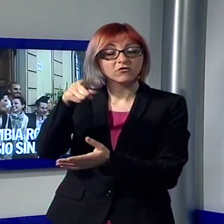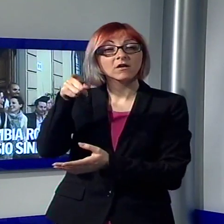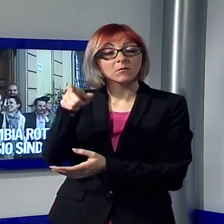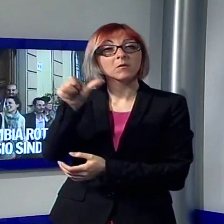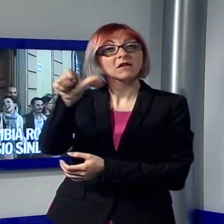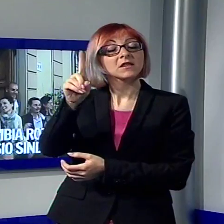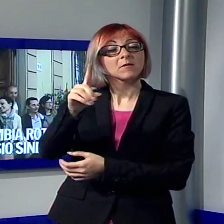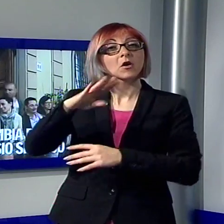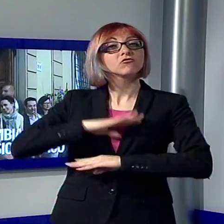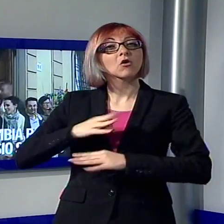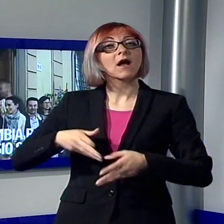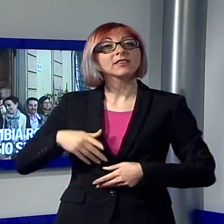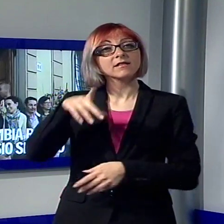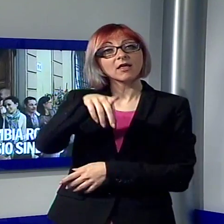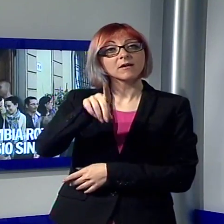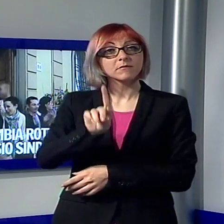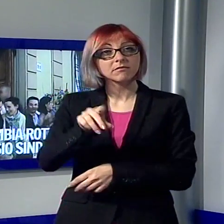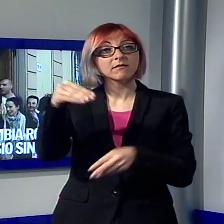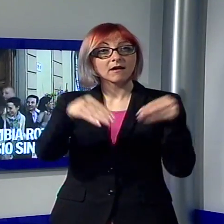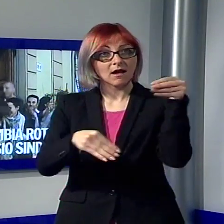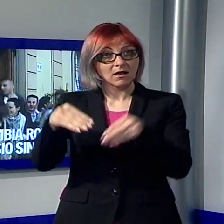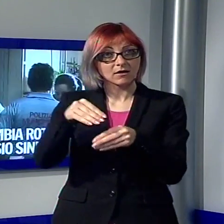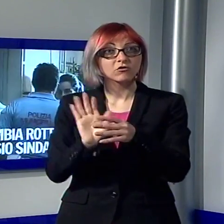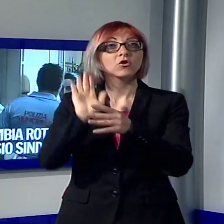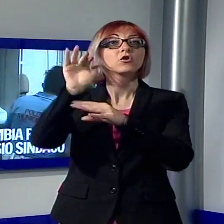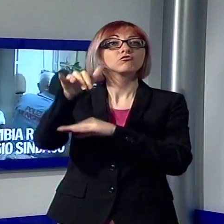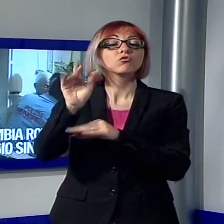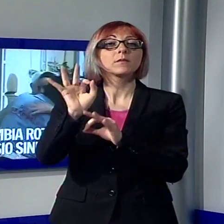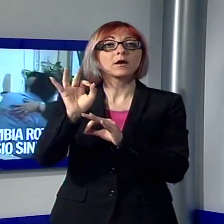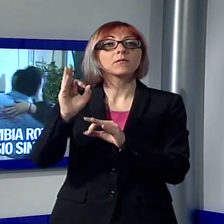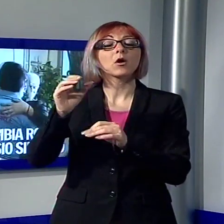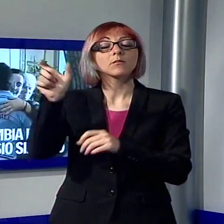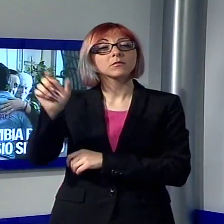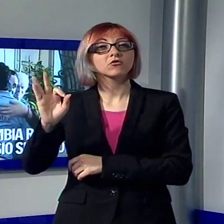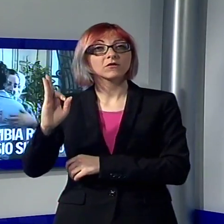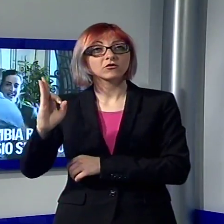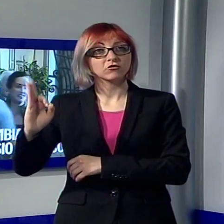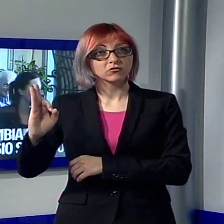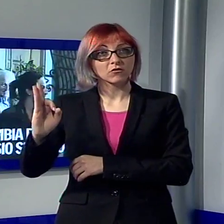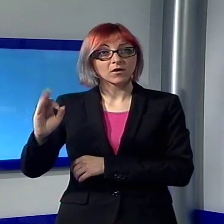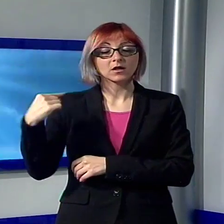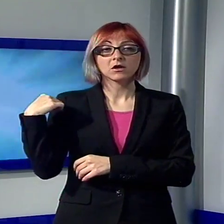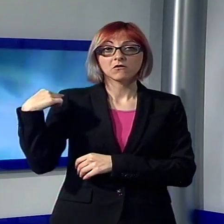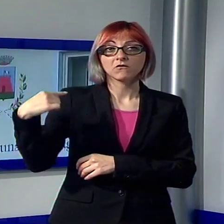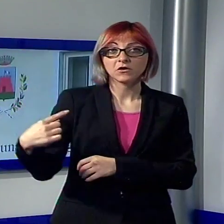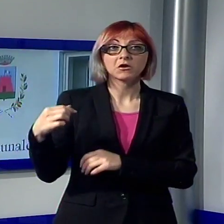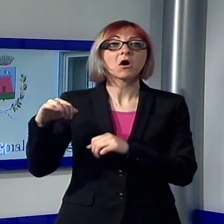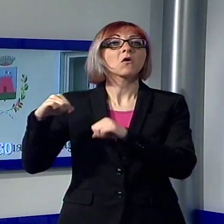sorpresa Francesco Fagni e pone fine a quasi un quarto di secolo di governo di centrodestra. Inaugurato il